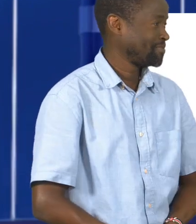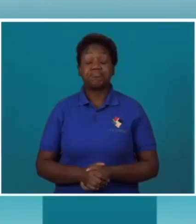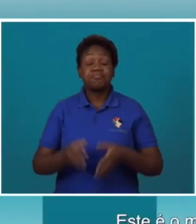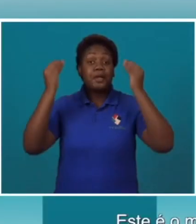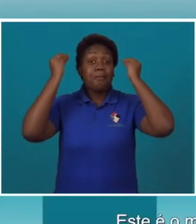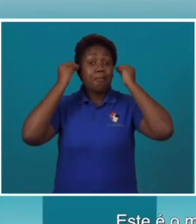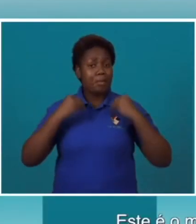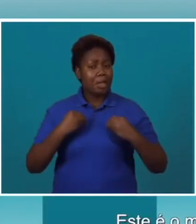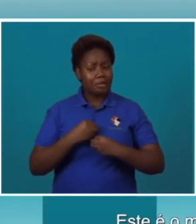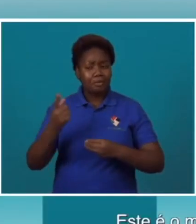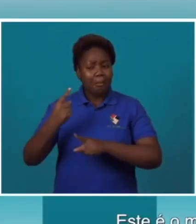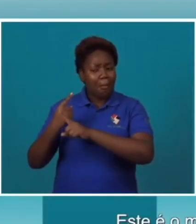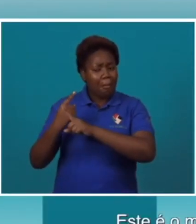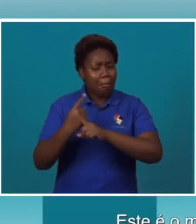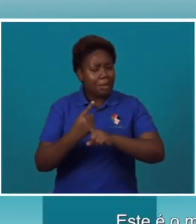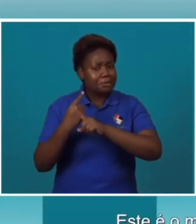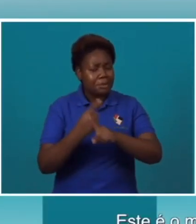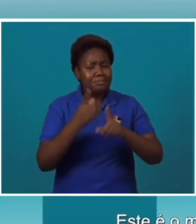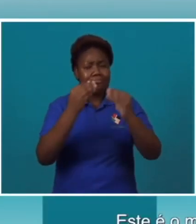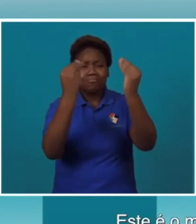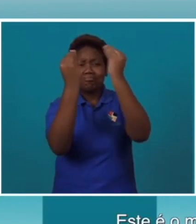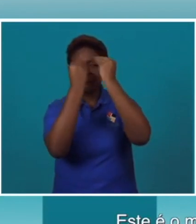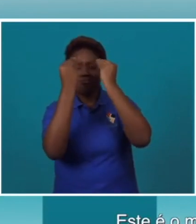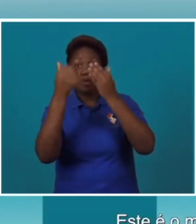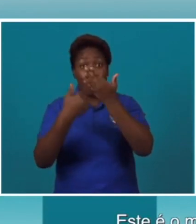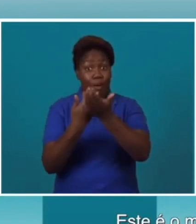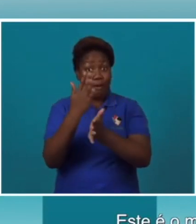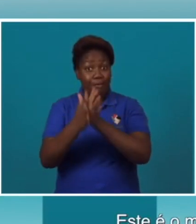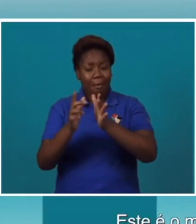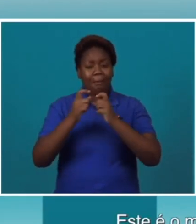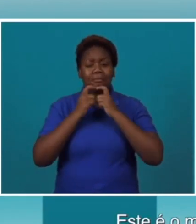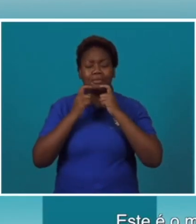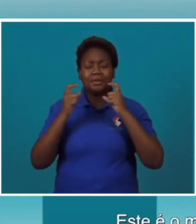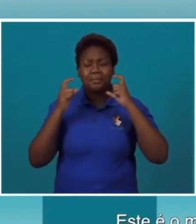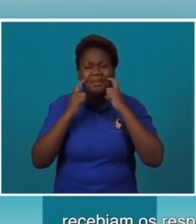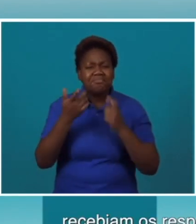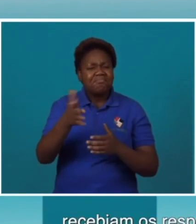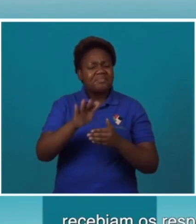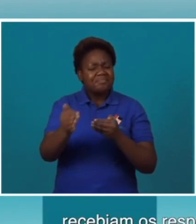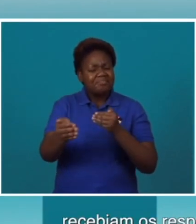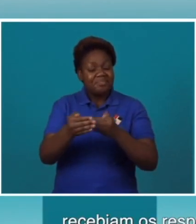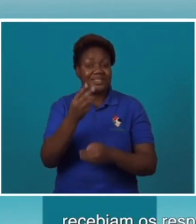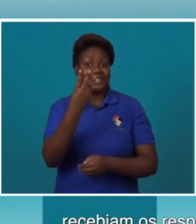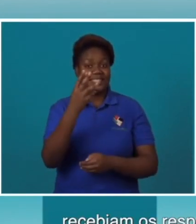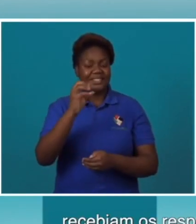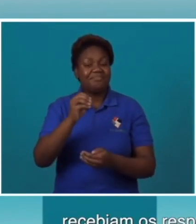Este é o momento em que os perto de 30 funcionários do Hospital Central de Maputo recebiam os respectivos